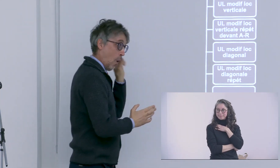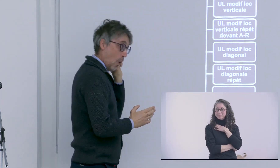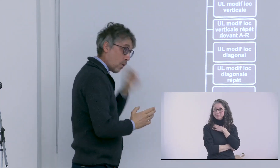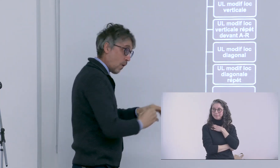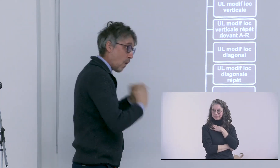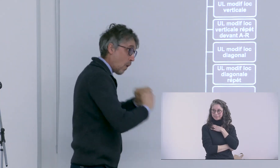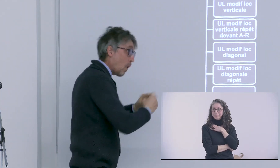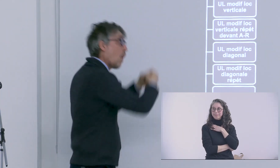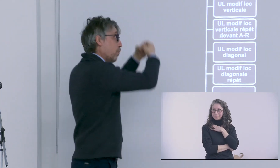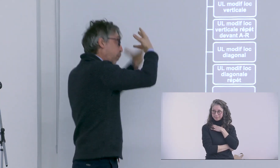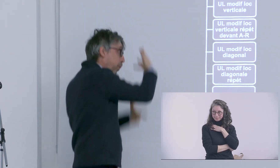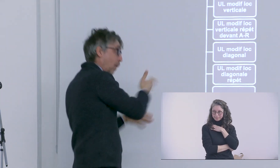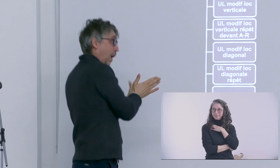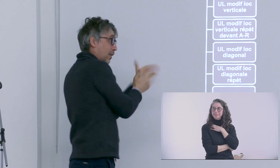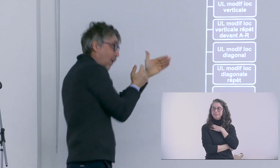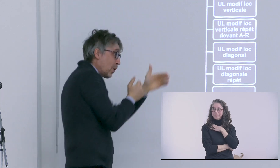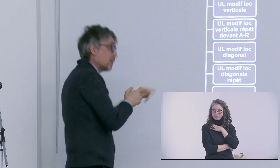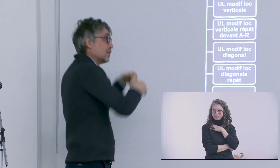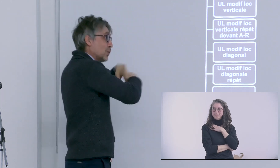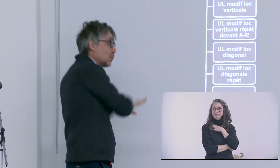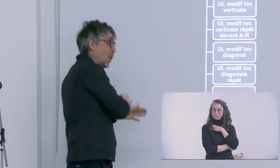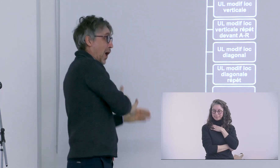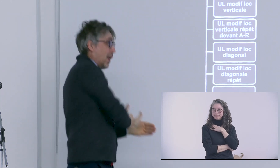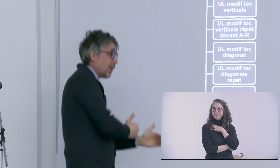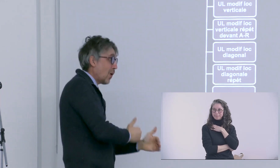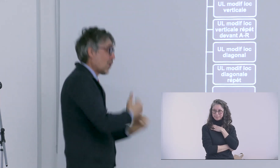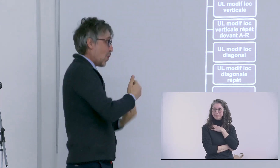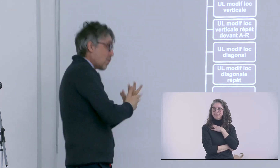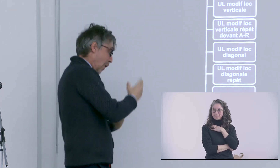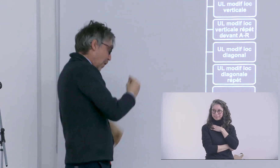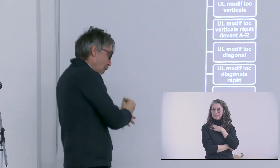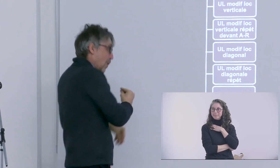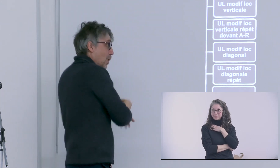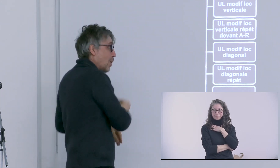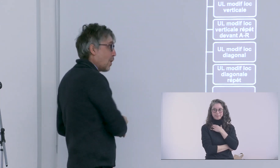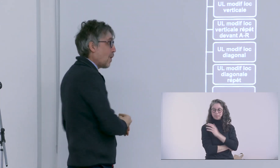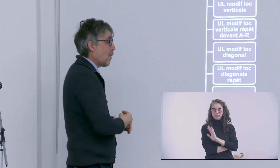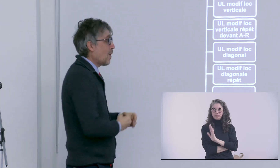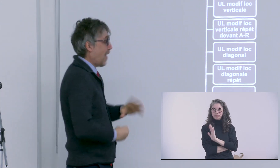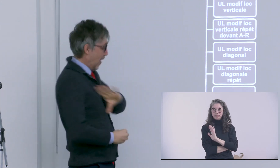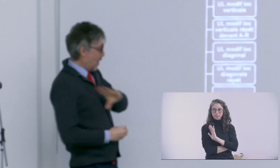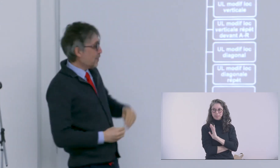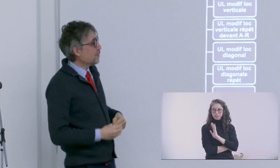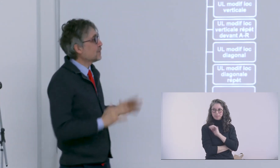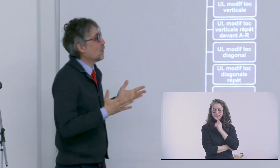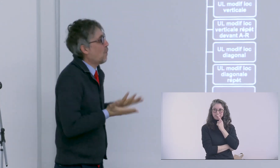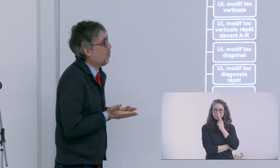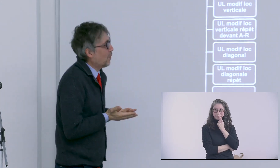'inspirer de ce qui se passe d'un point de vue théorique pour pouvoir enseigner et pouvoir mettre en pratique alors si on a des catégories à